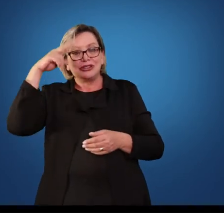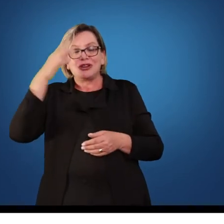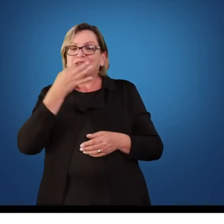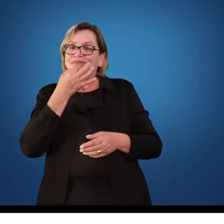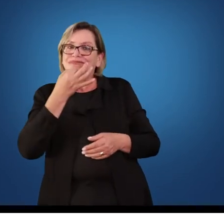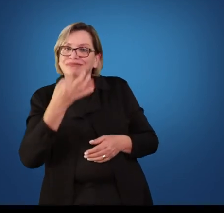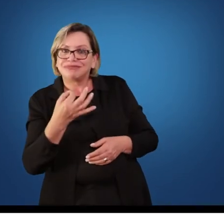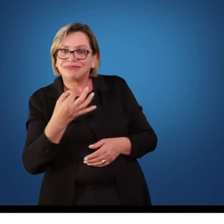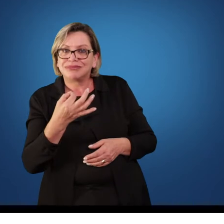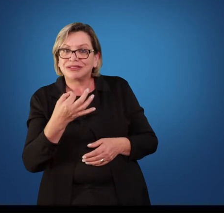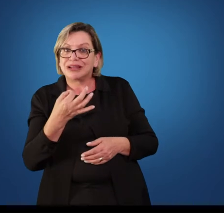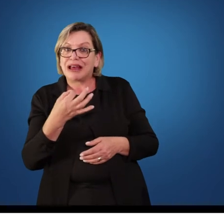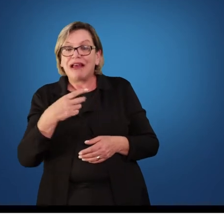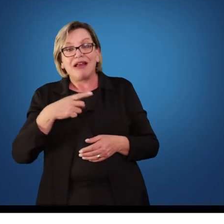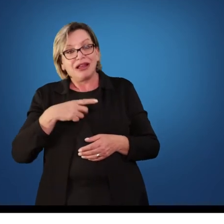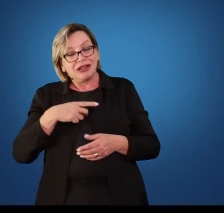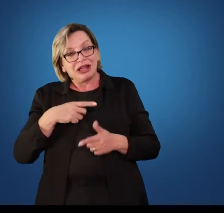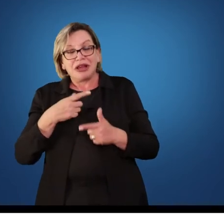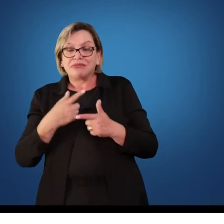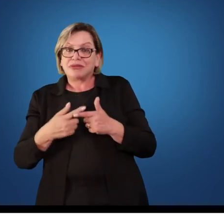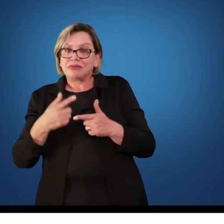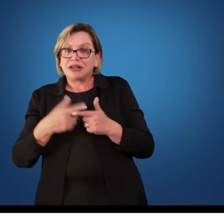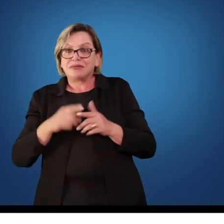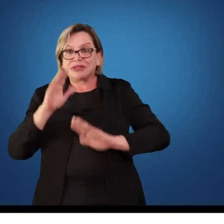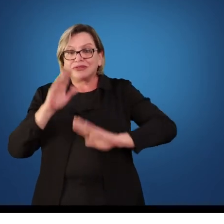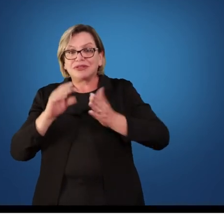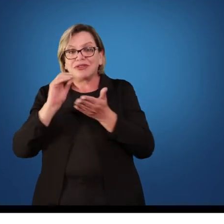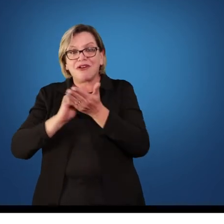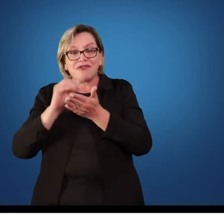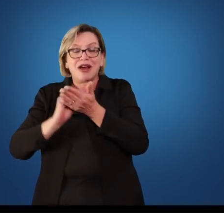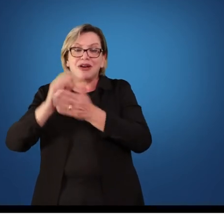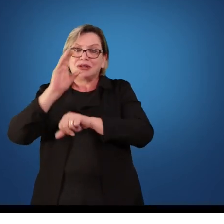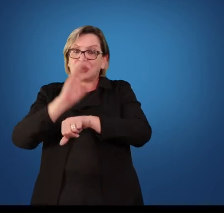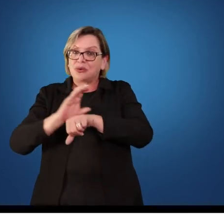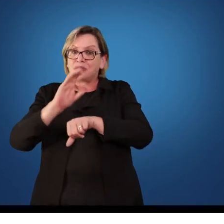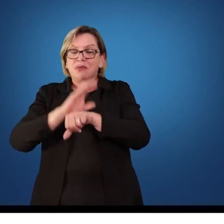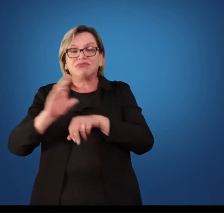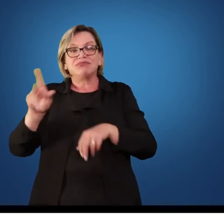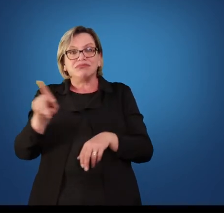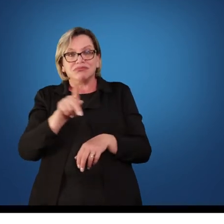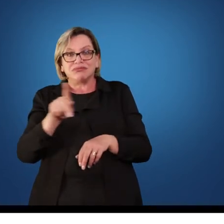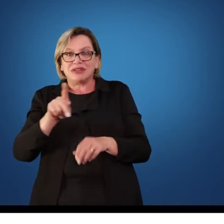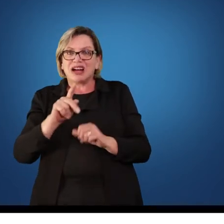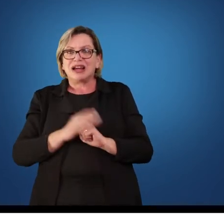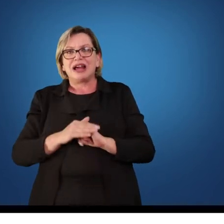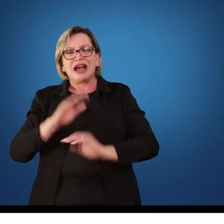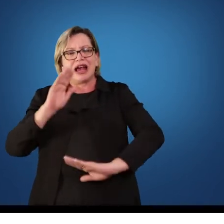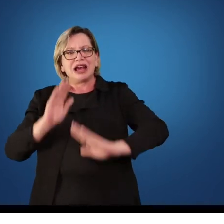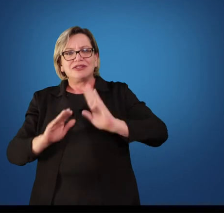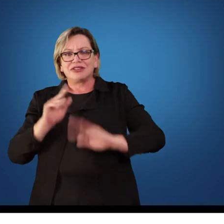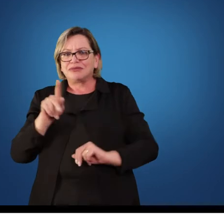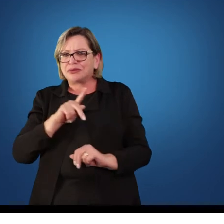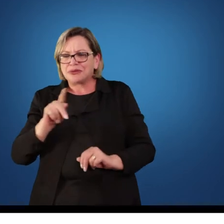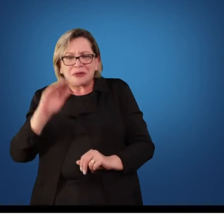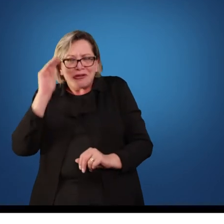mesmos problemas, de não ter uma capacitação adequada aos professores, de muitas vezes a gente não compreender o que é essa metodologia.